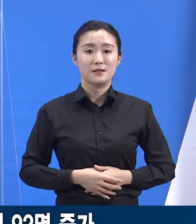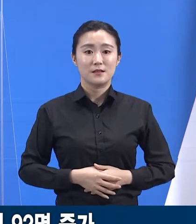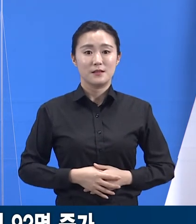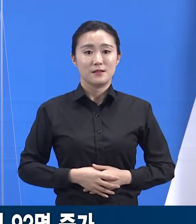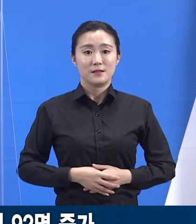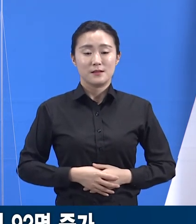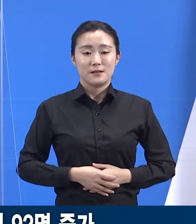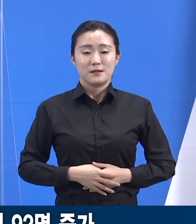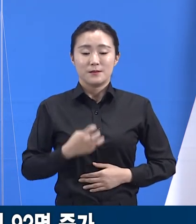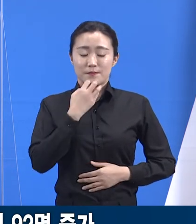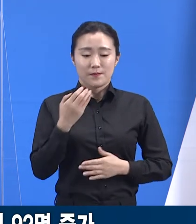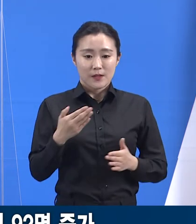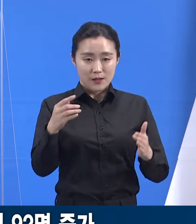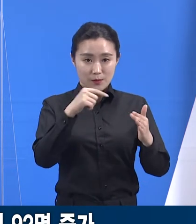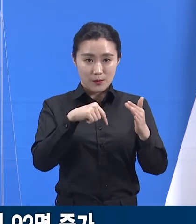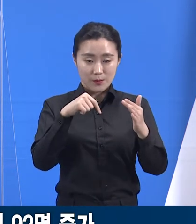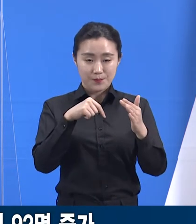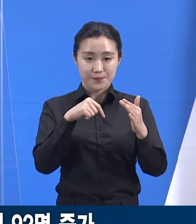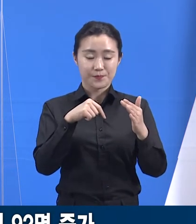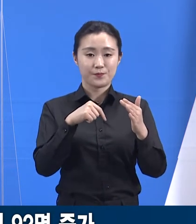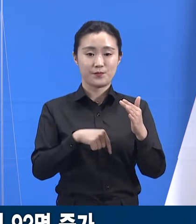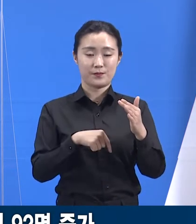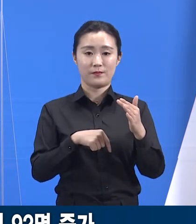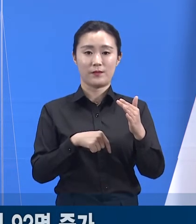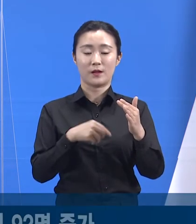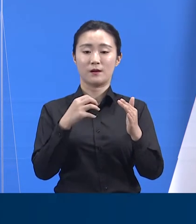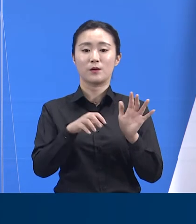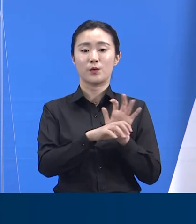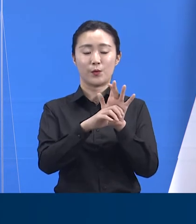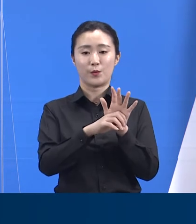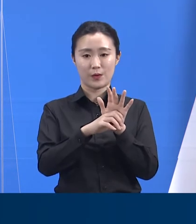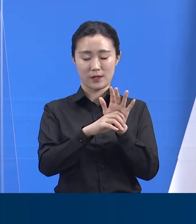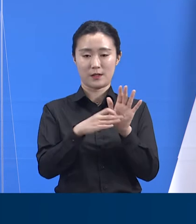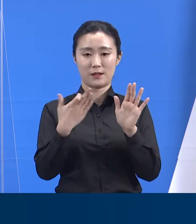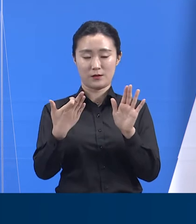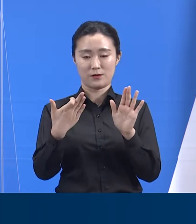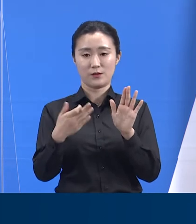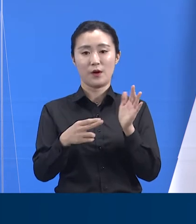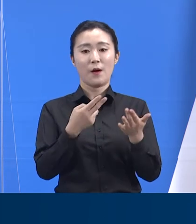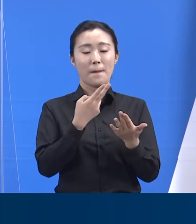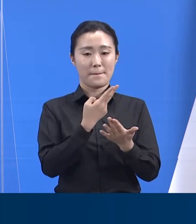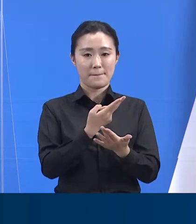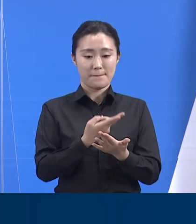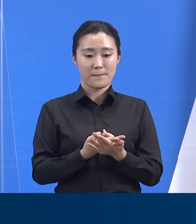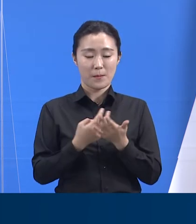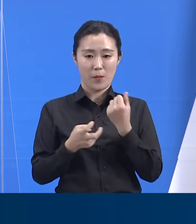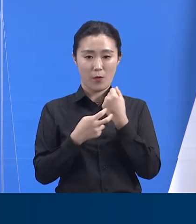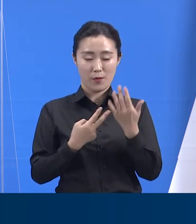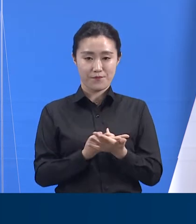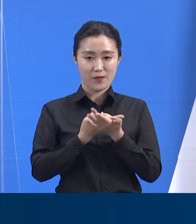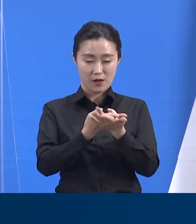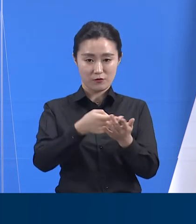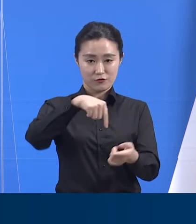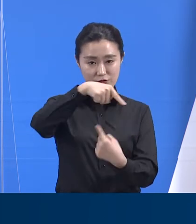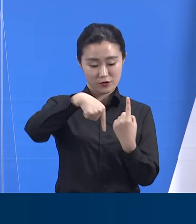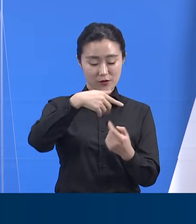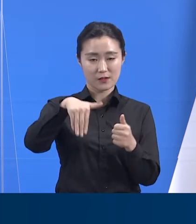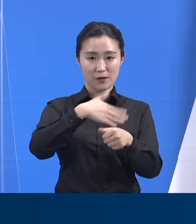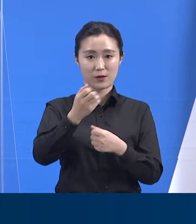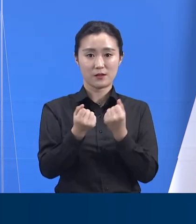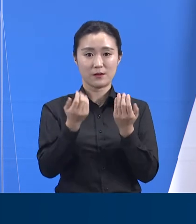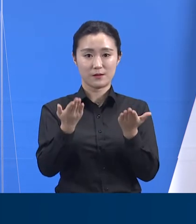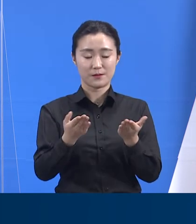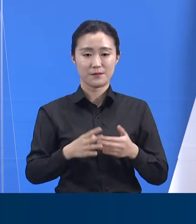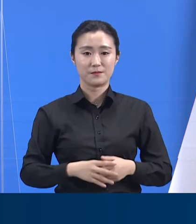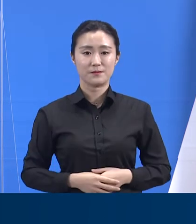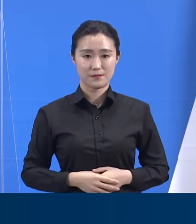경기도 코로나19 병상 운용 현황에 대하여 말씀드립니다. 6월 21일 20시 기준 일반과